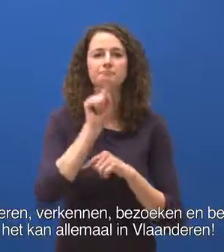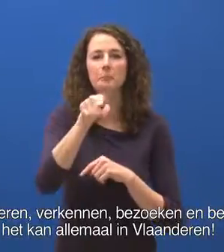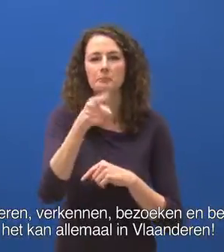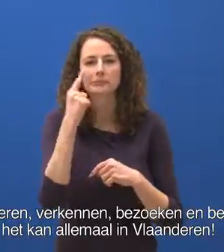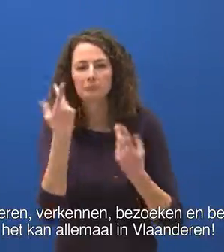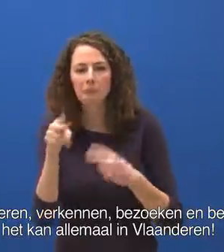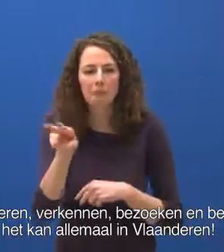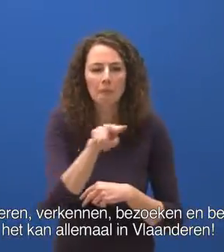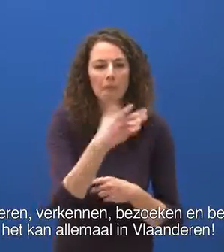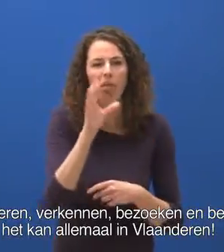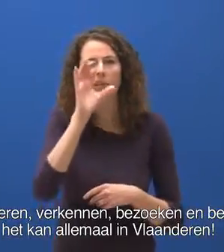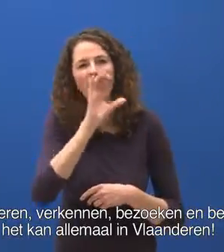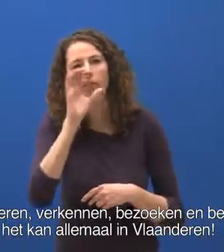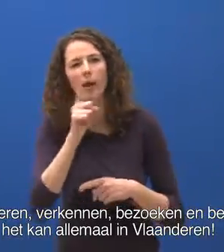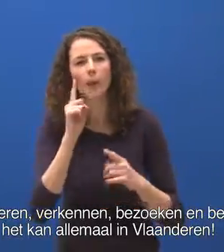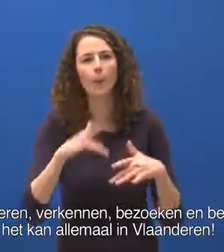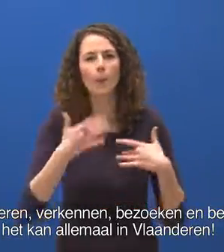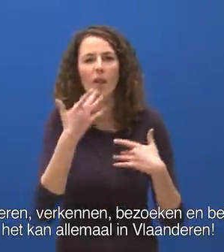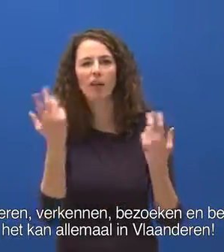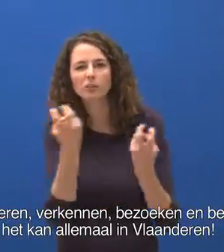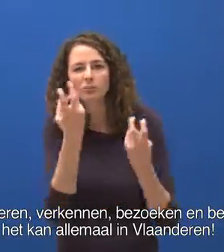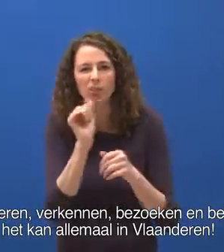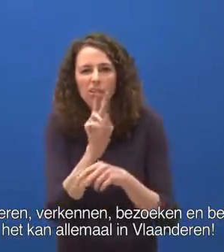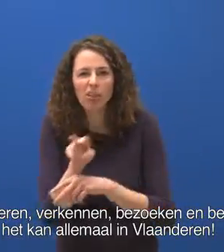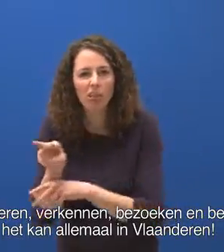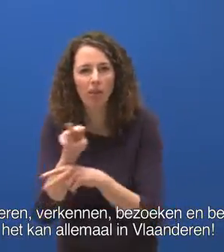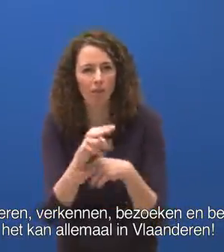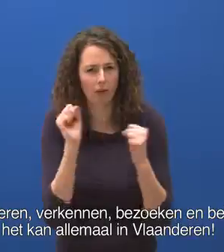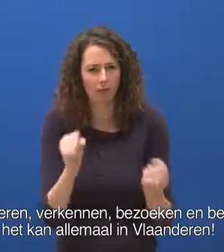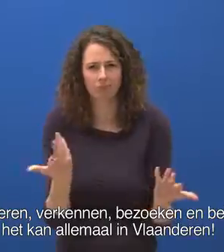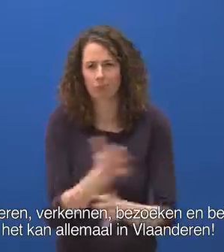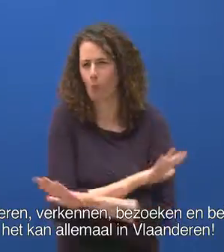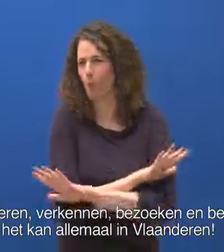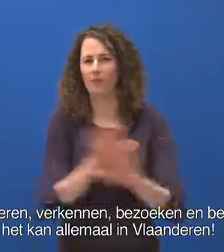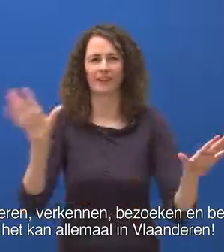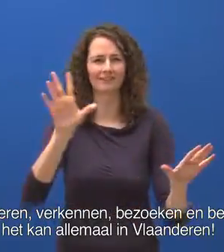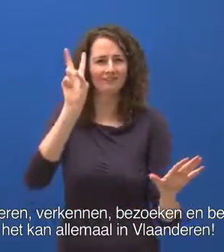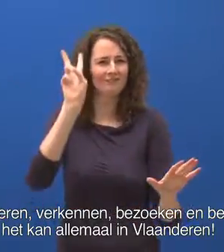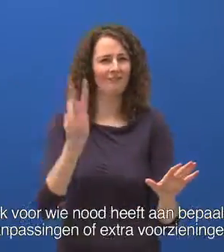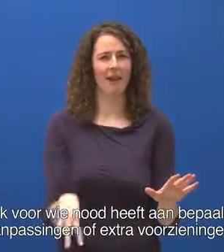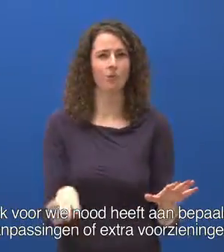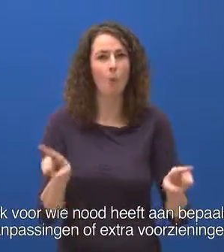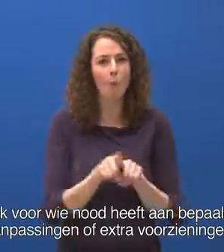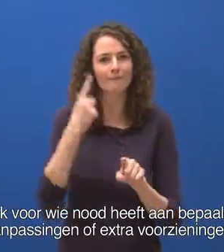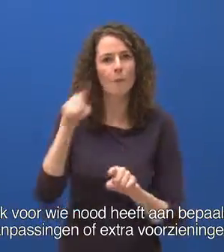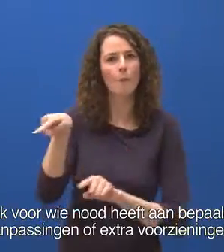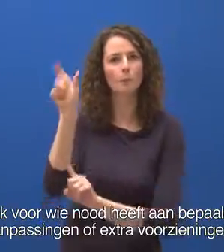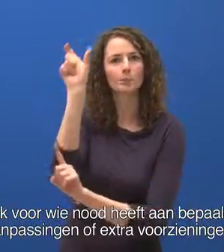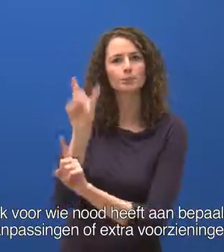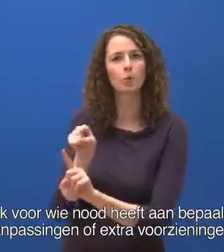Snuisteren, verkennen, bezoeken en beleven. Het kan allemaal in Vlaanderen. Ook voor wie nood heeft aan bepaalde